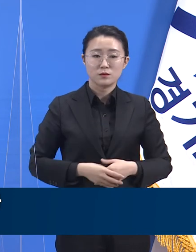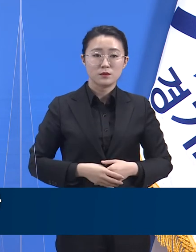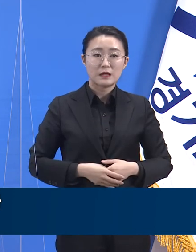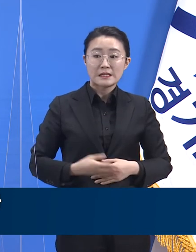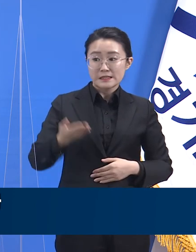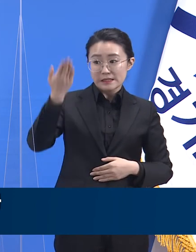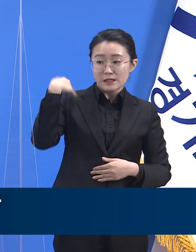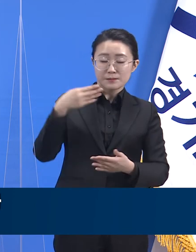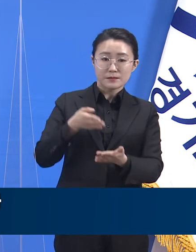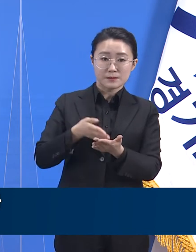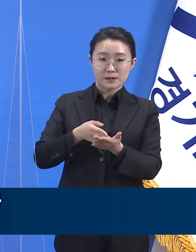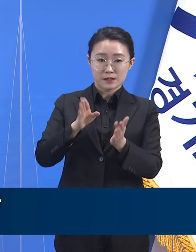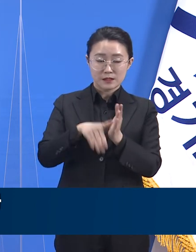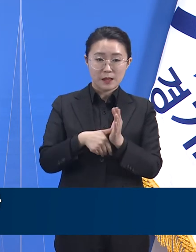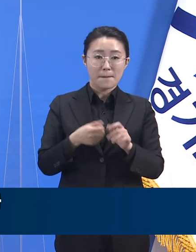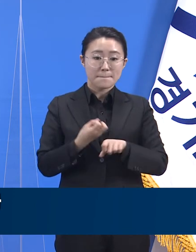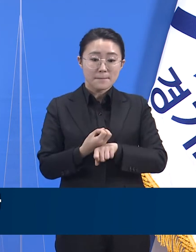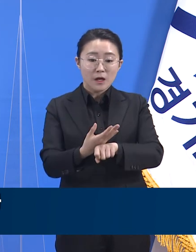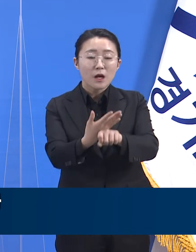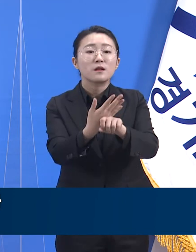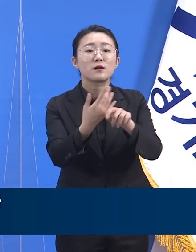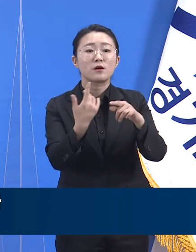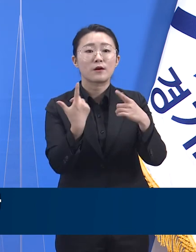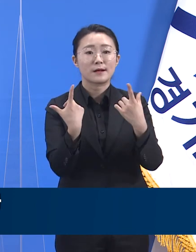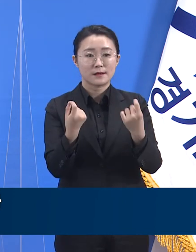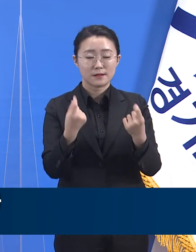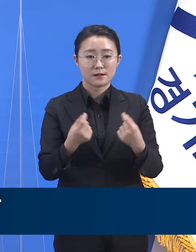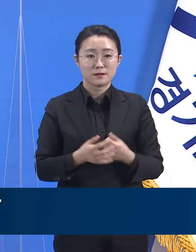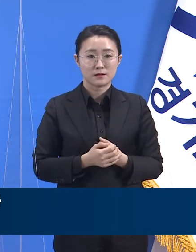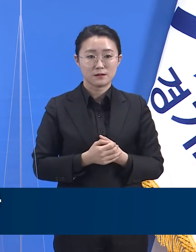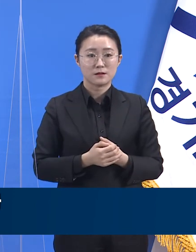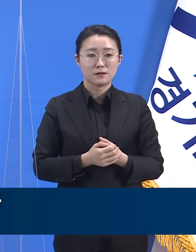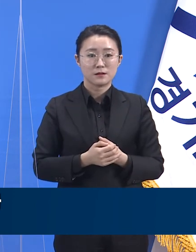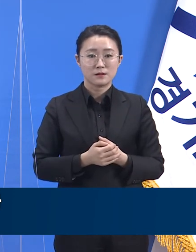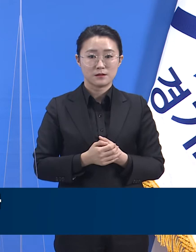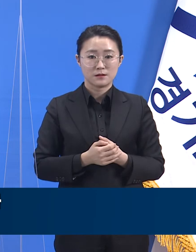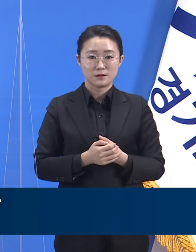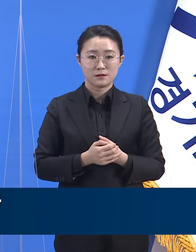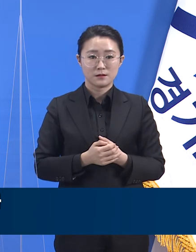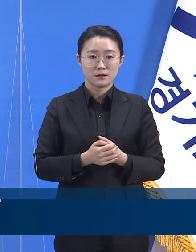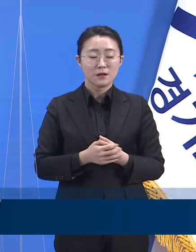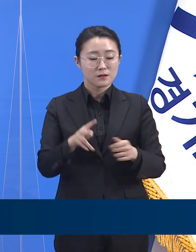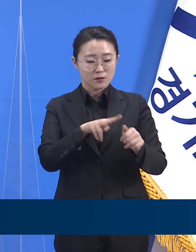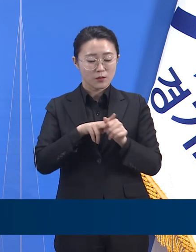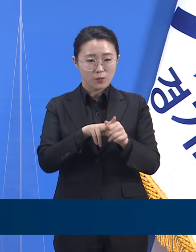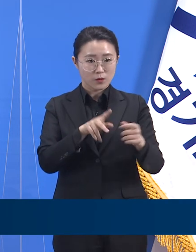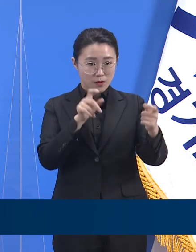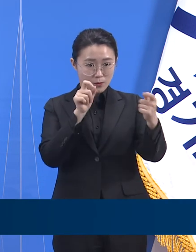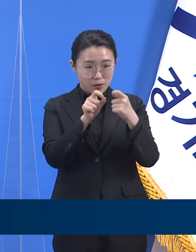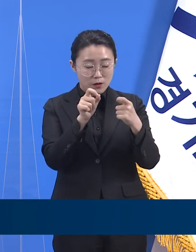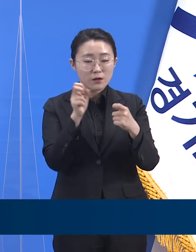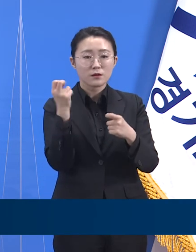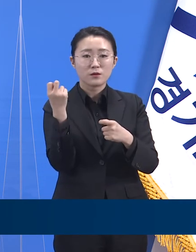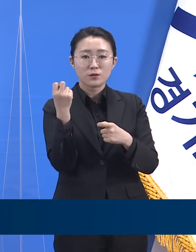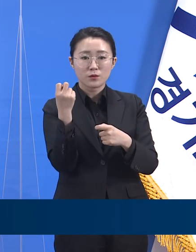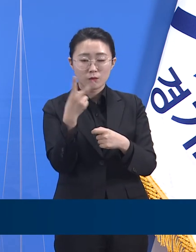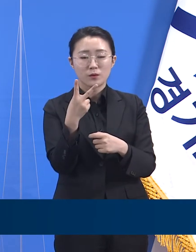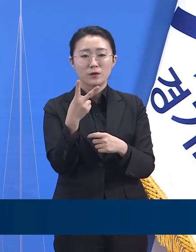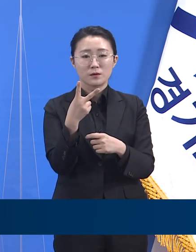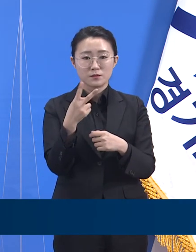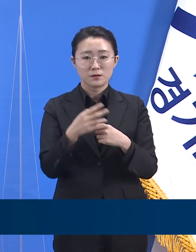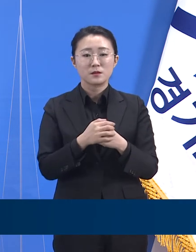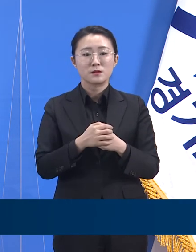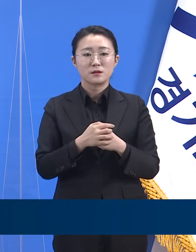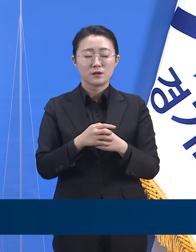도는 검사 서비스에 대한 접근성을 계속 상향시켜 두겠습니다. 도는 현재